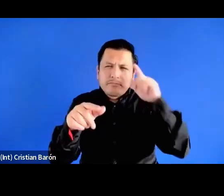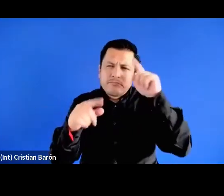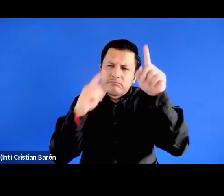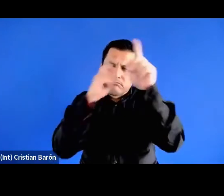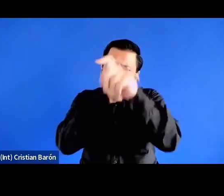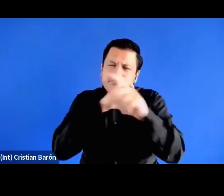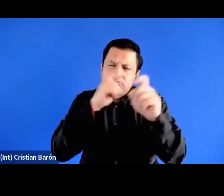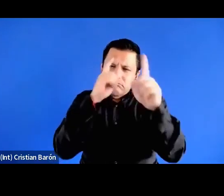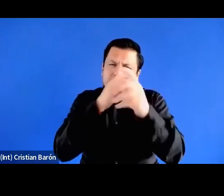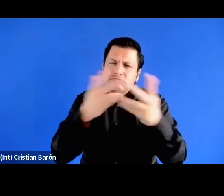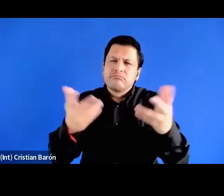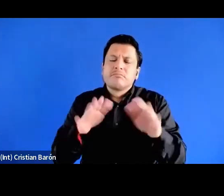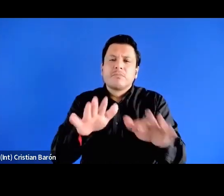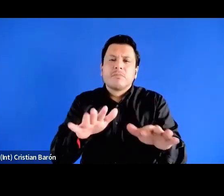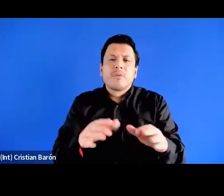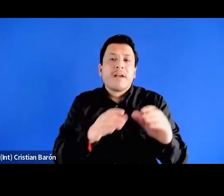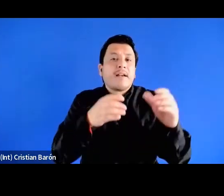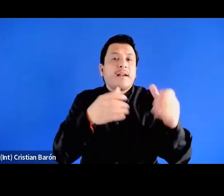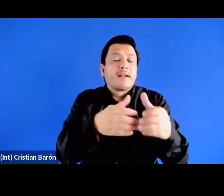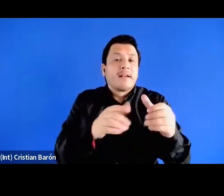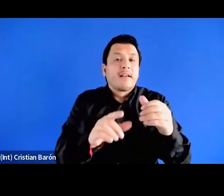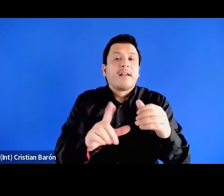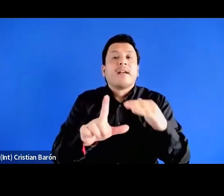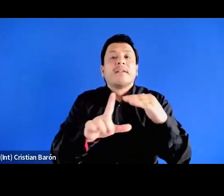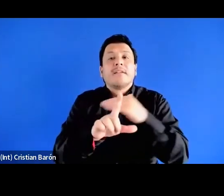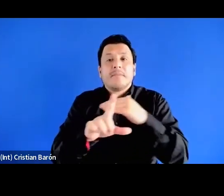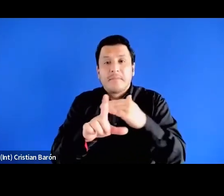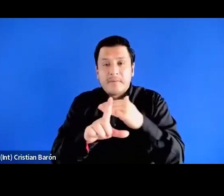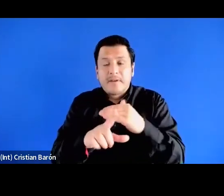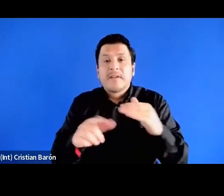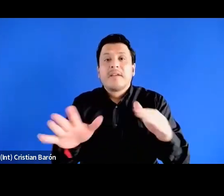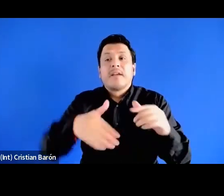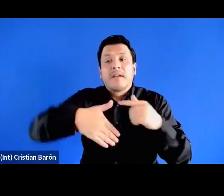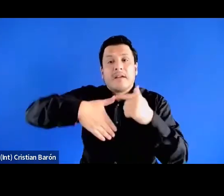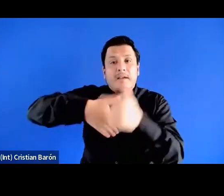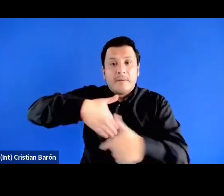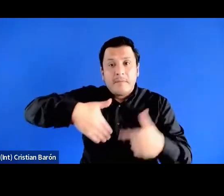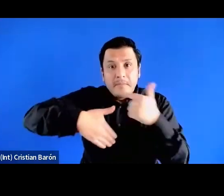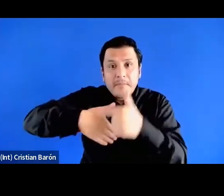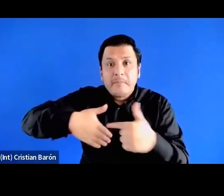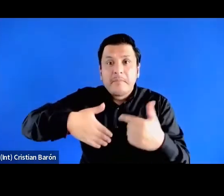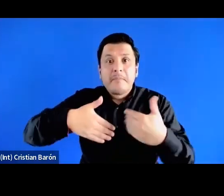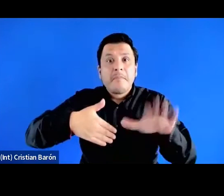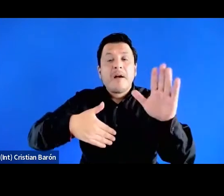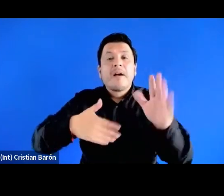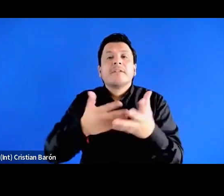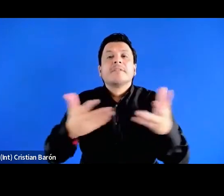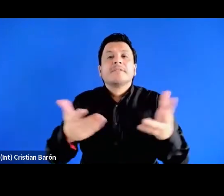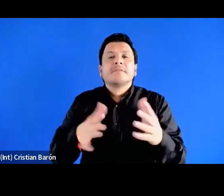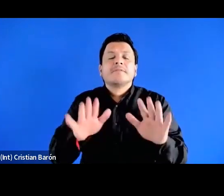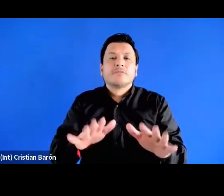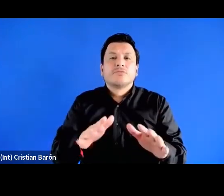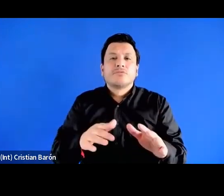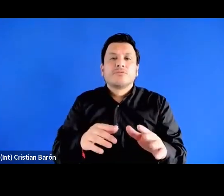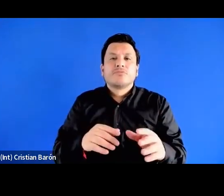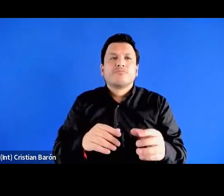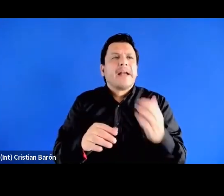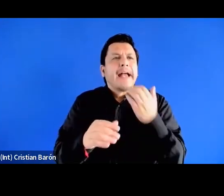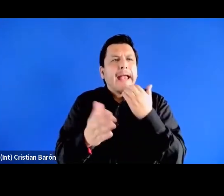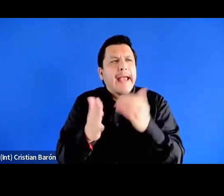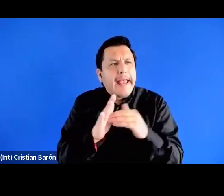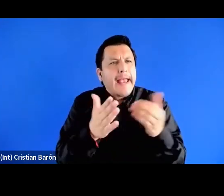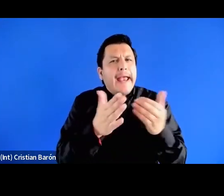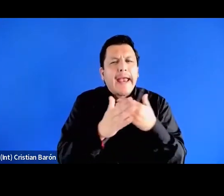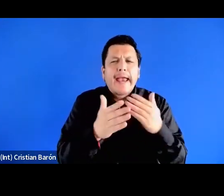sobre clases medias en América Latina específicamente a muchos ejemplos muchos